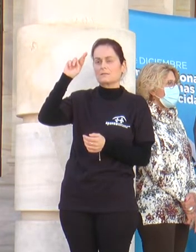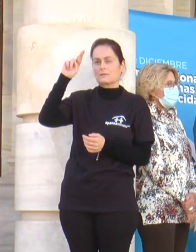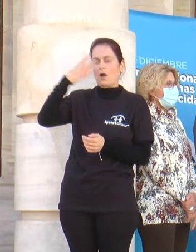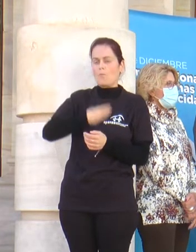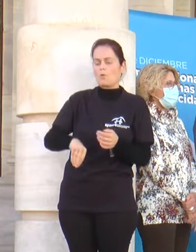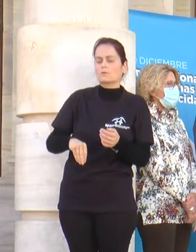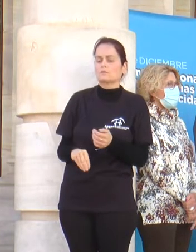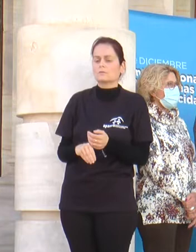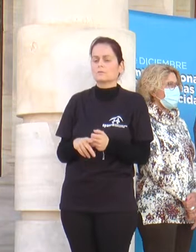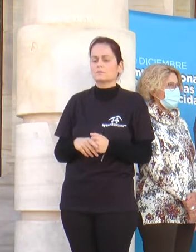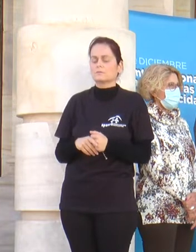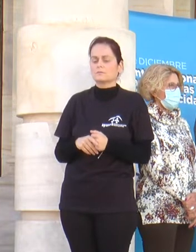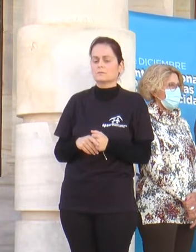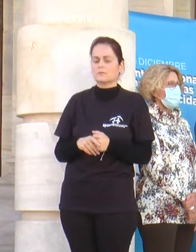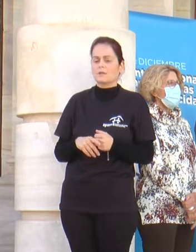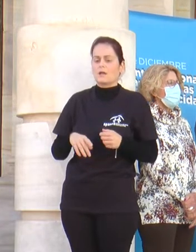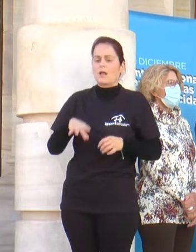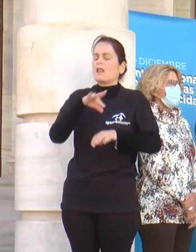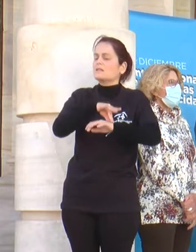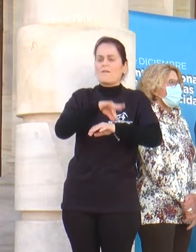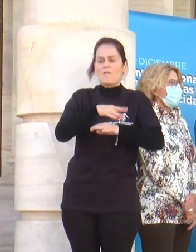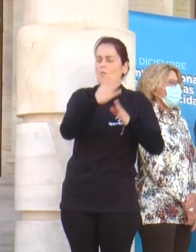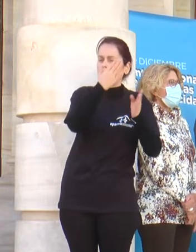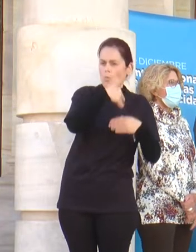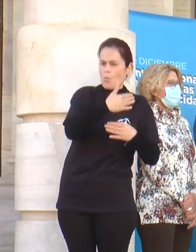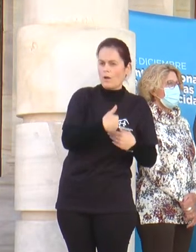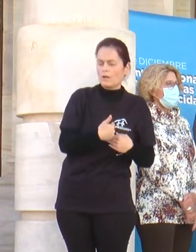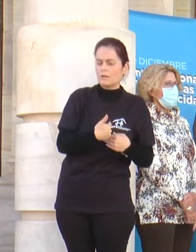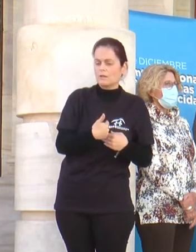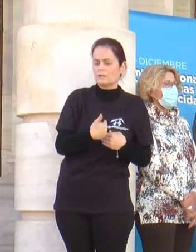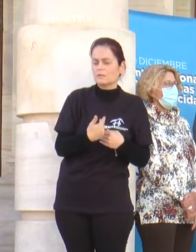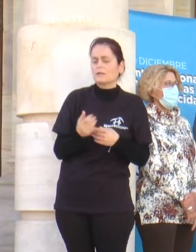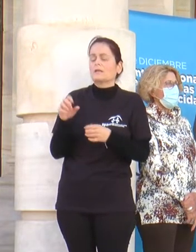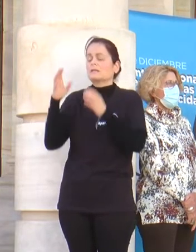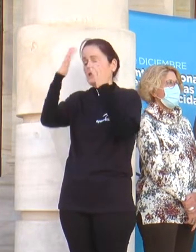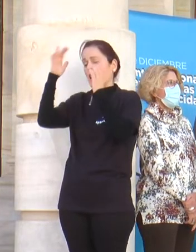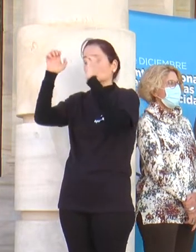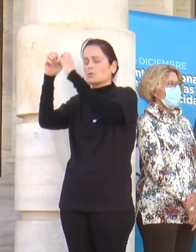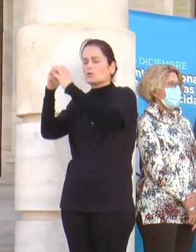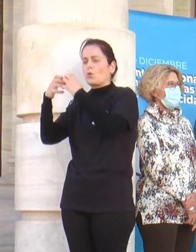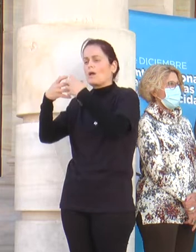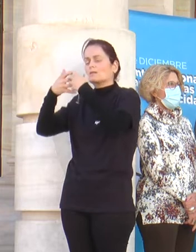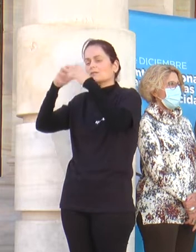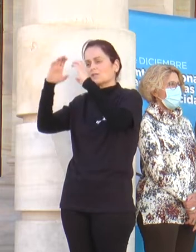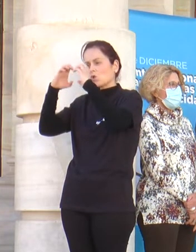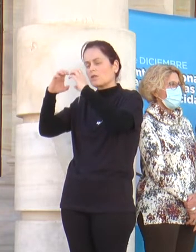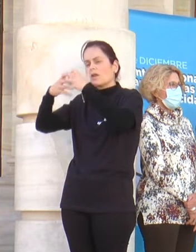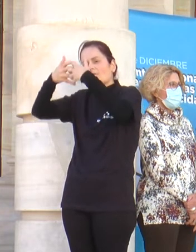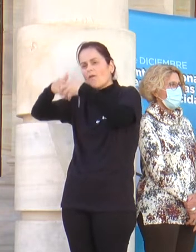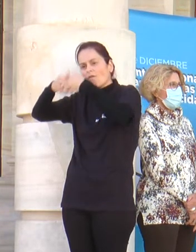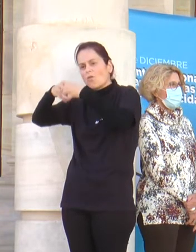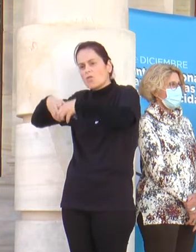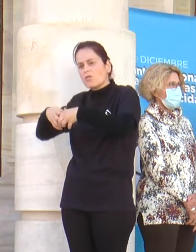despatologización de las personas neurodivergentes. No estamos enfermos, no